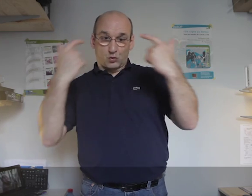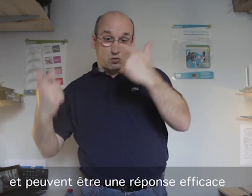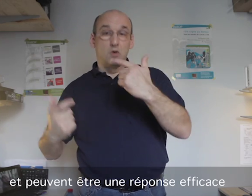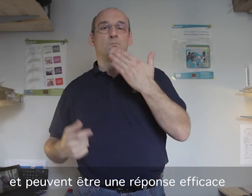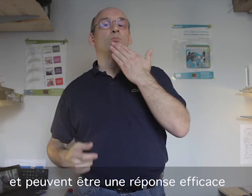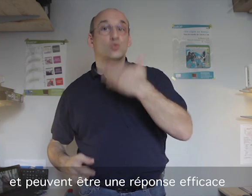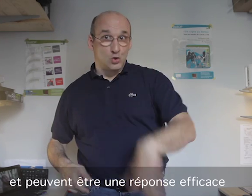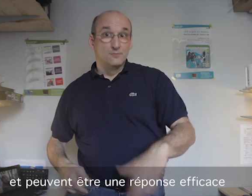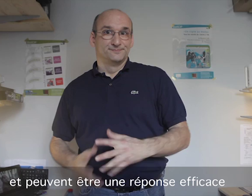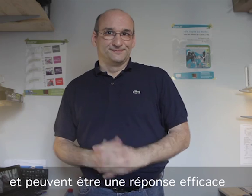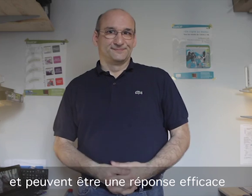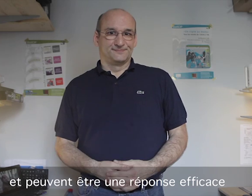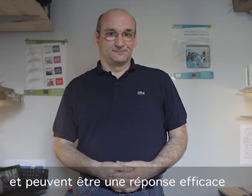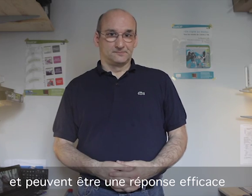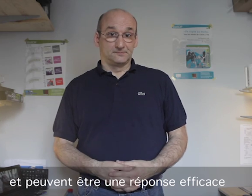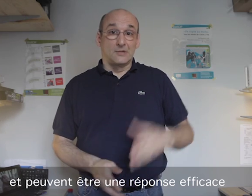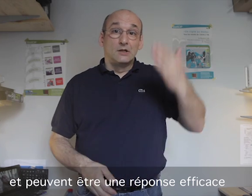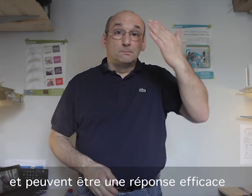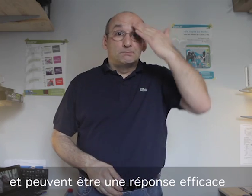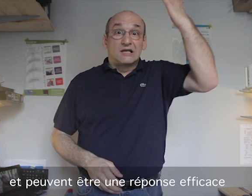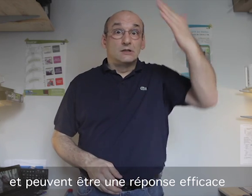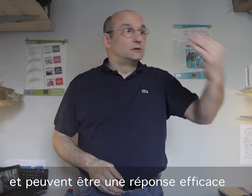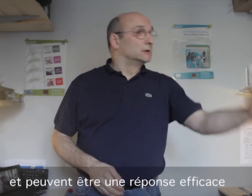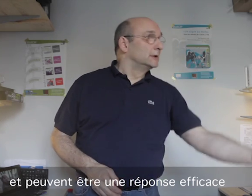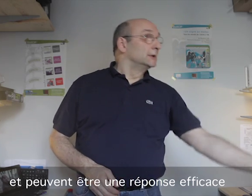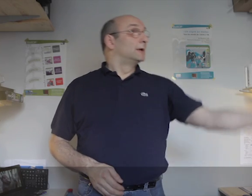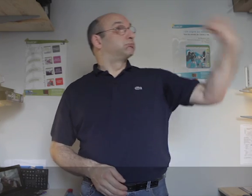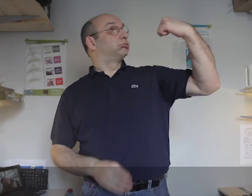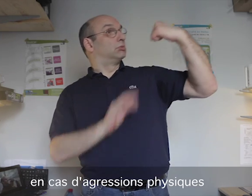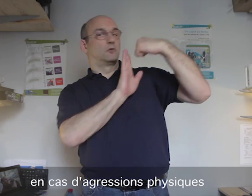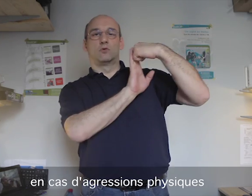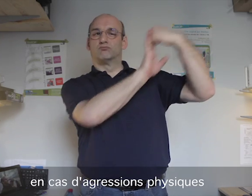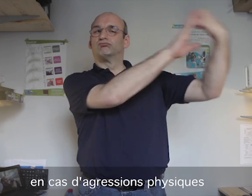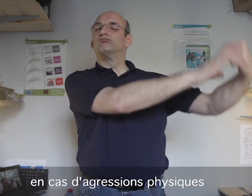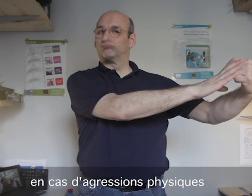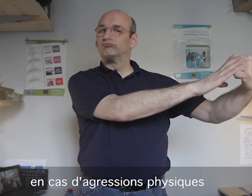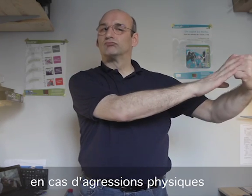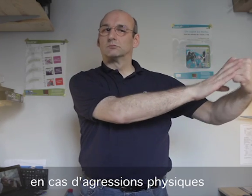Et peuvent être une réponse efficace en cas d'agression physique